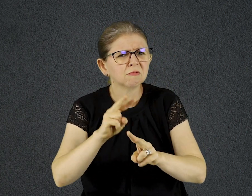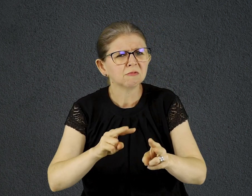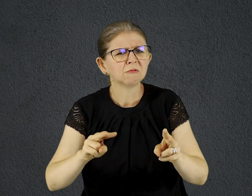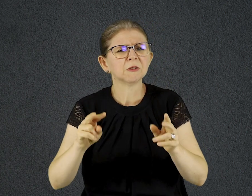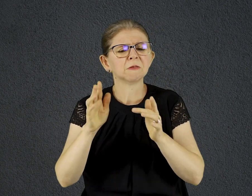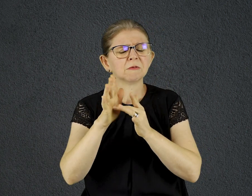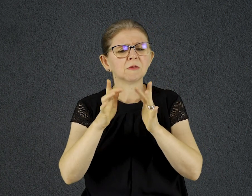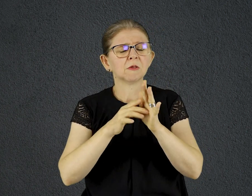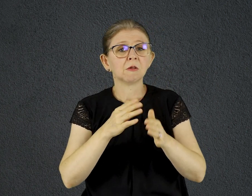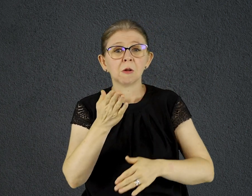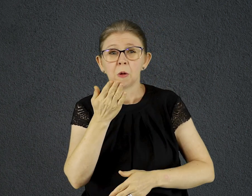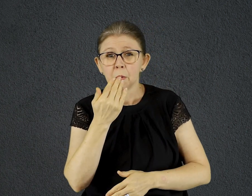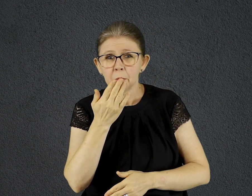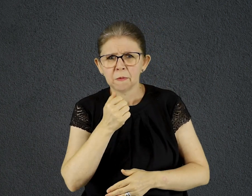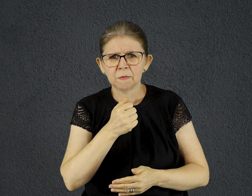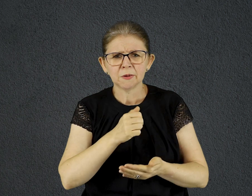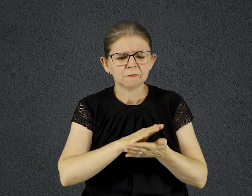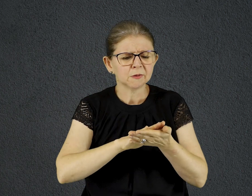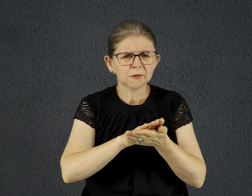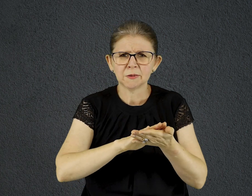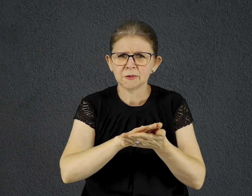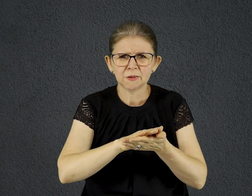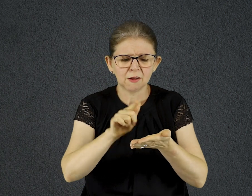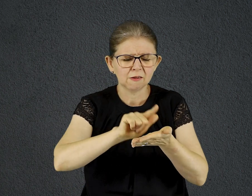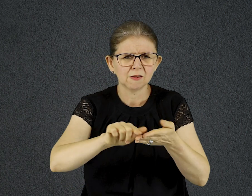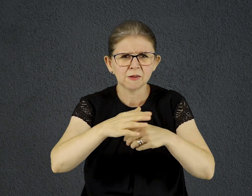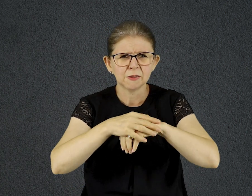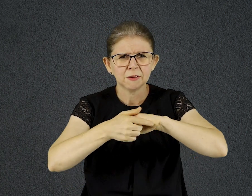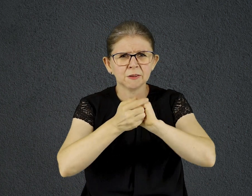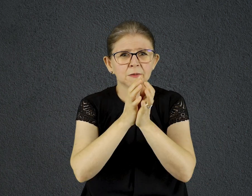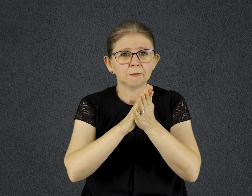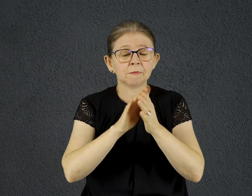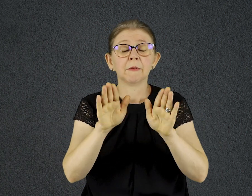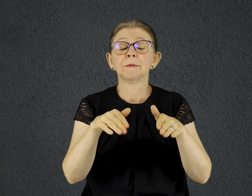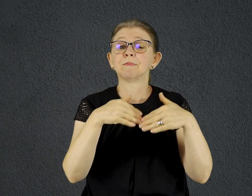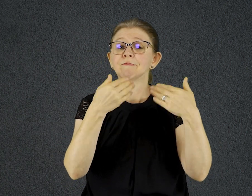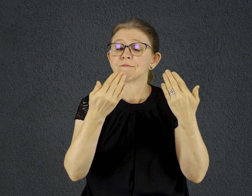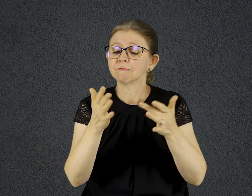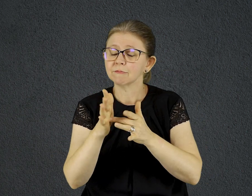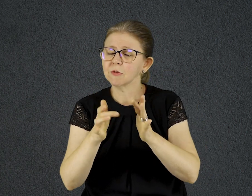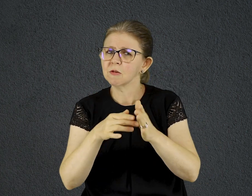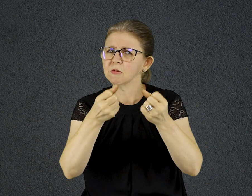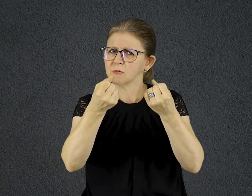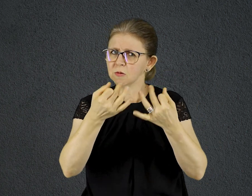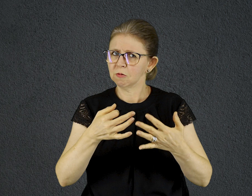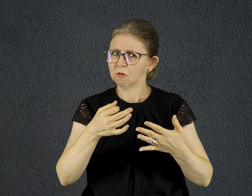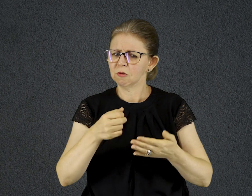direto e objetivo ao dizer que quem negligenciava a lei eram eles, colocando suas tradições acima dos